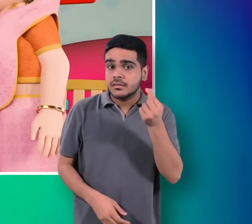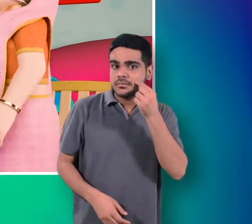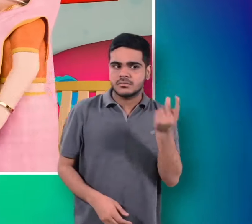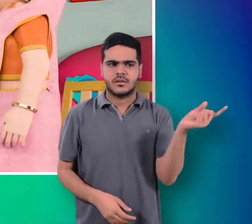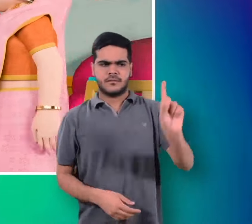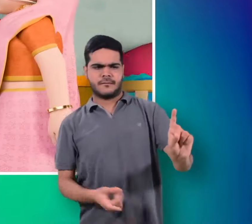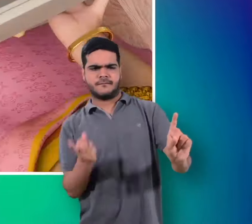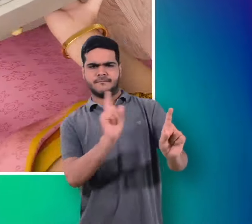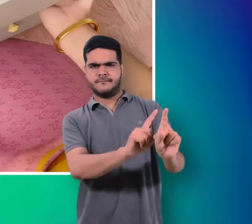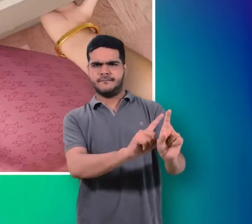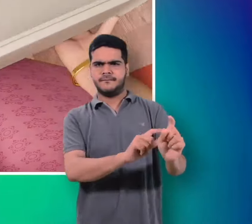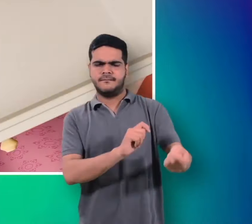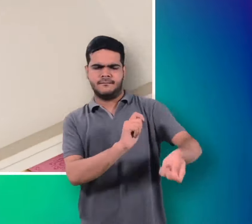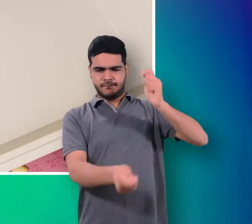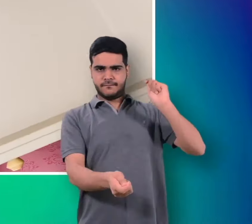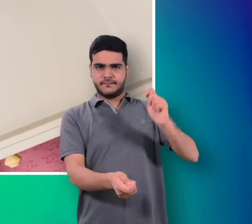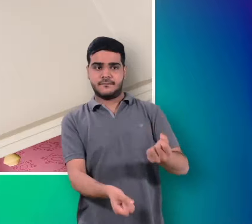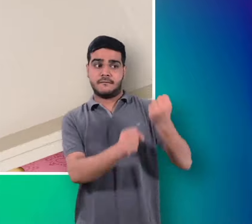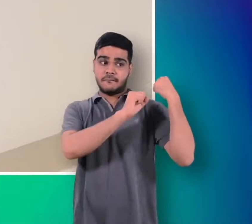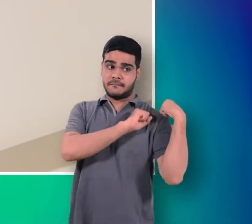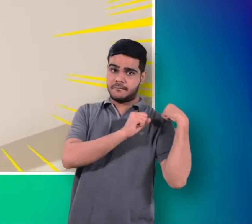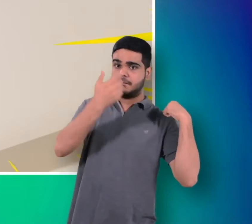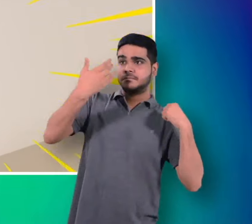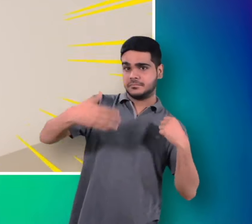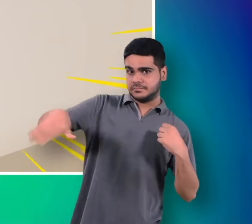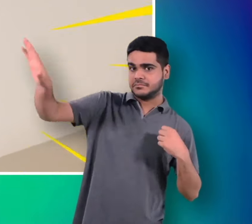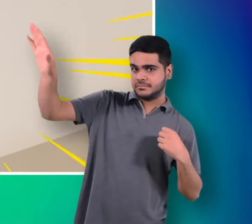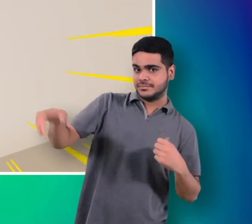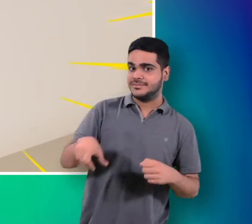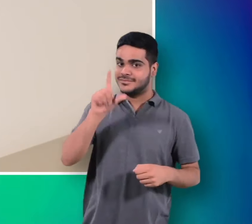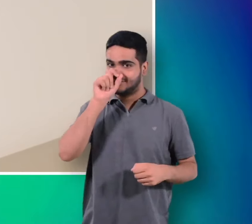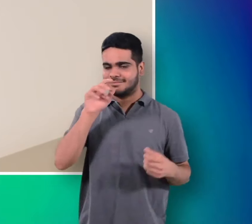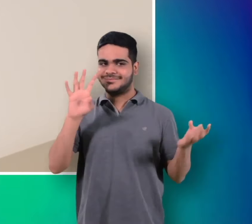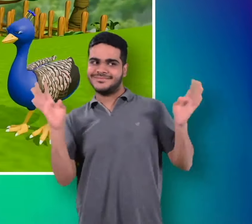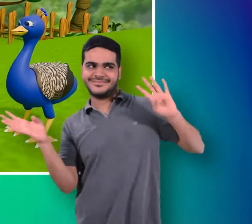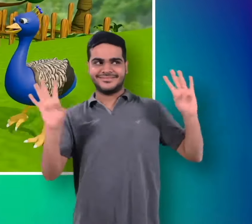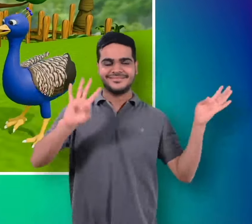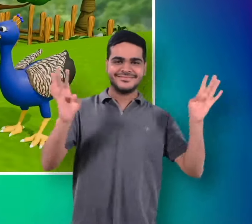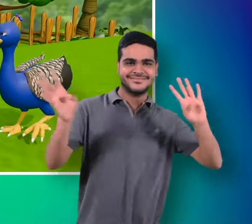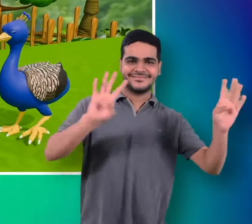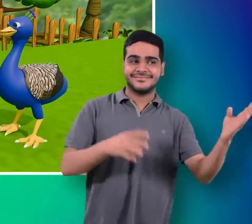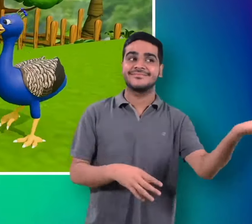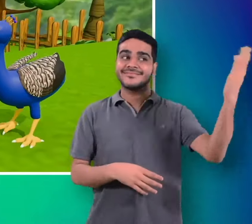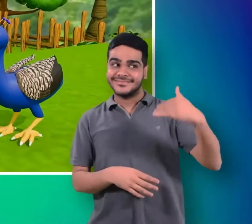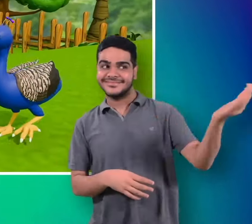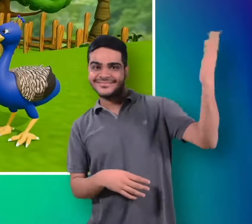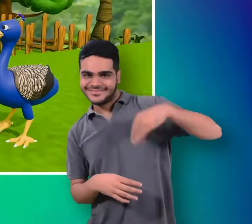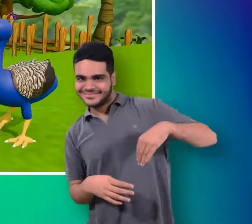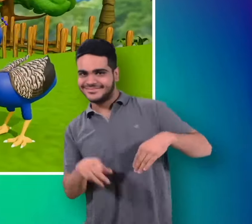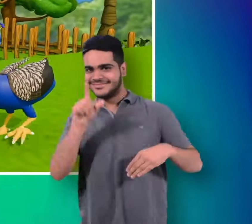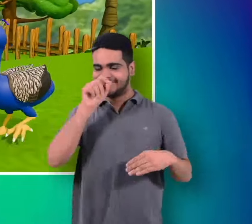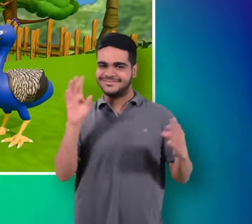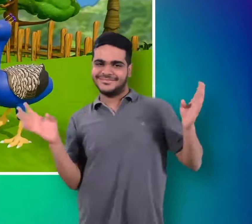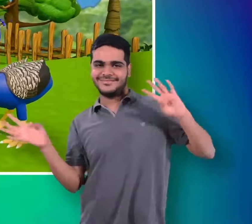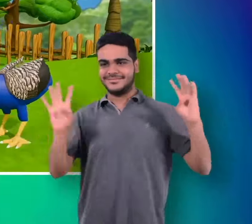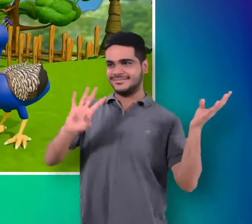था काले चोर ले गए नानी तेरी मोरनी को मोर ले